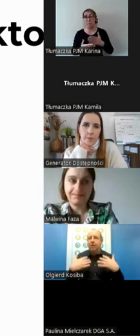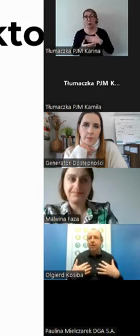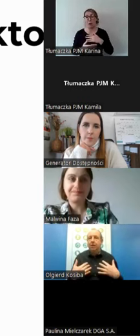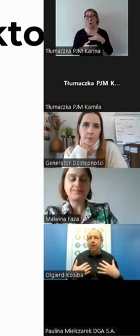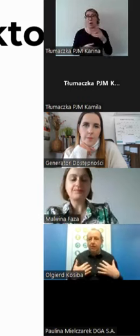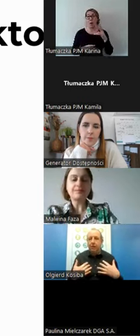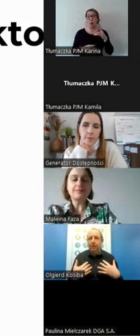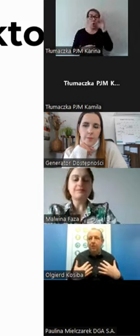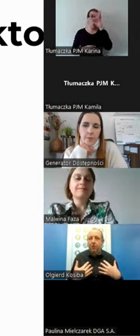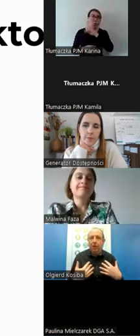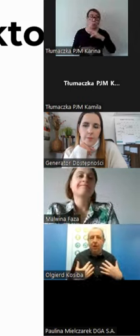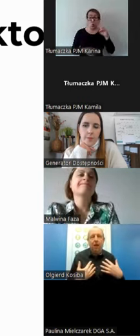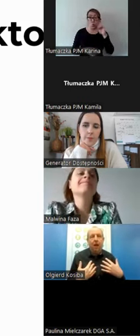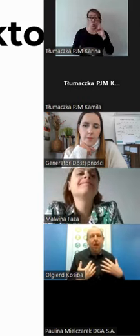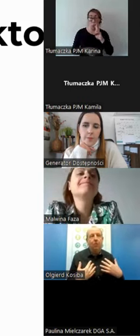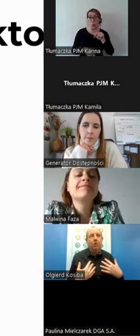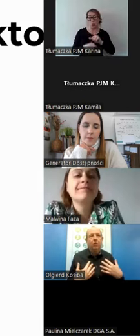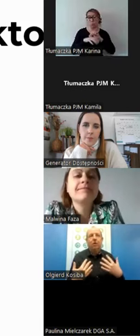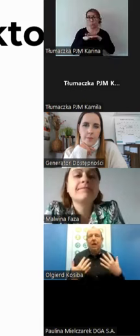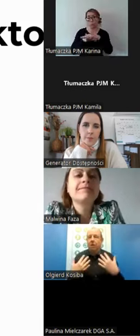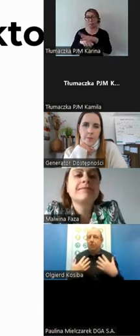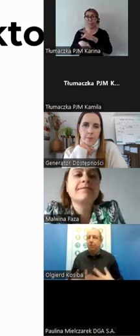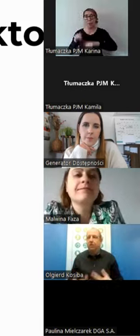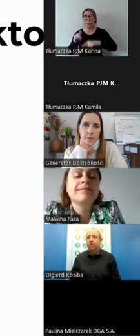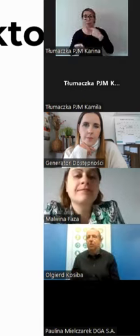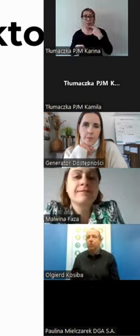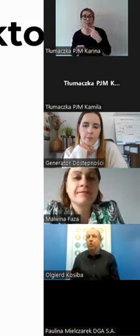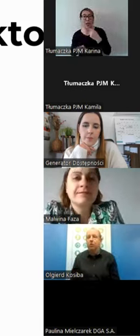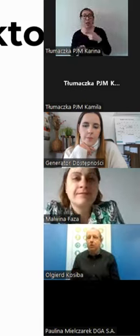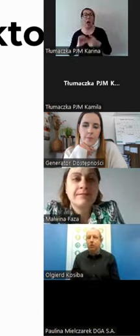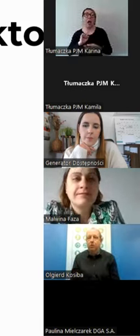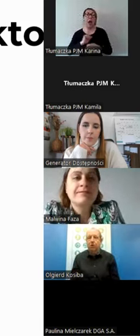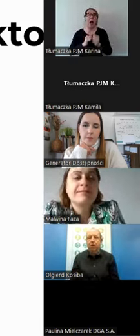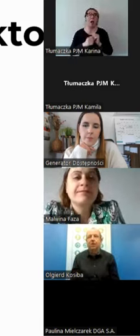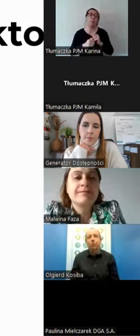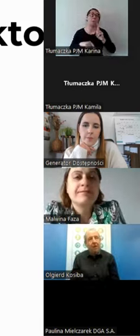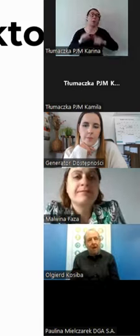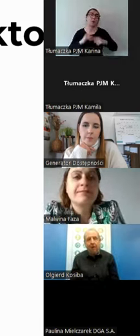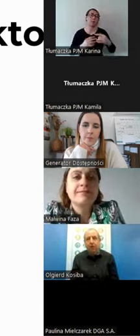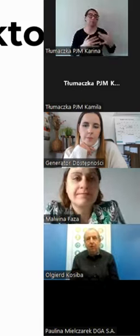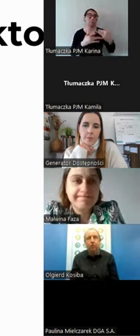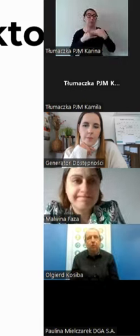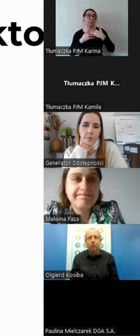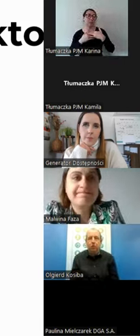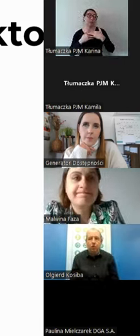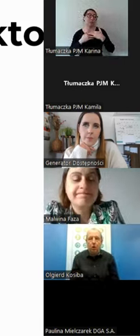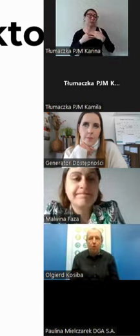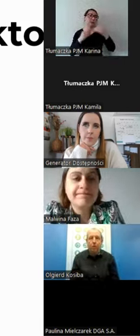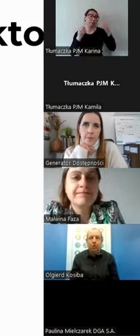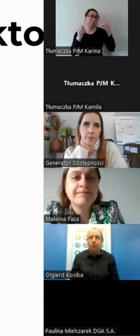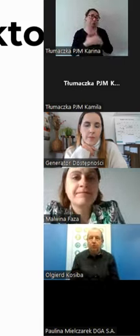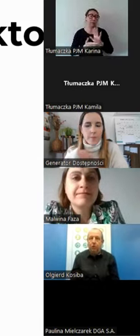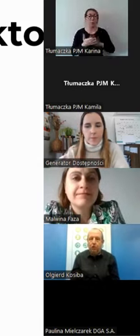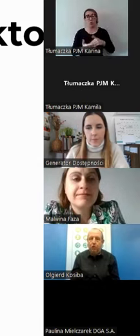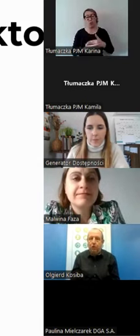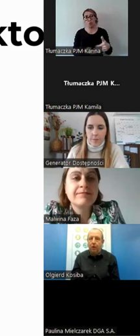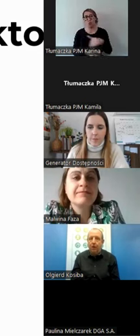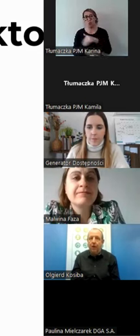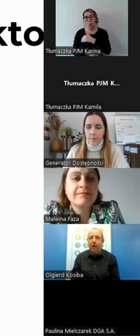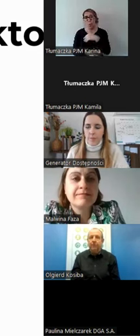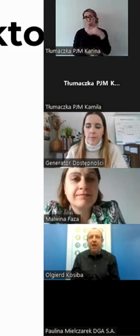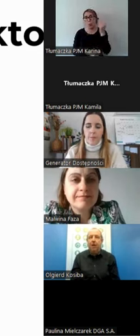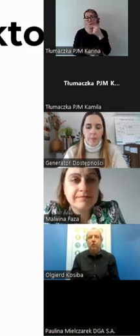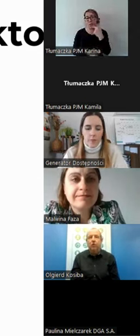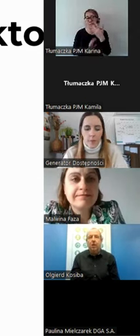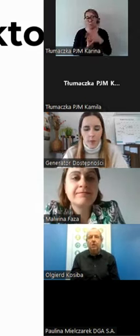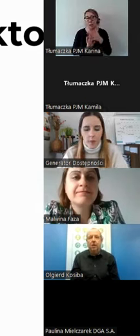naturalnie ten język wejdzie, albo naturalnie przyswoją go w okolicznościach naturalnych. To może być szkoła, to może być przedszkole,